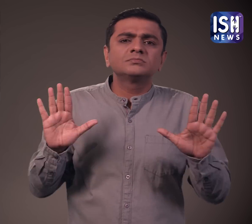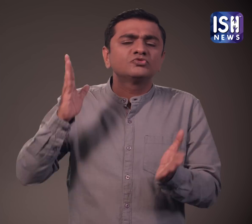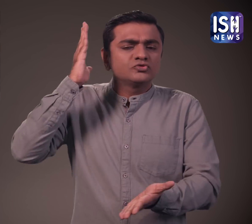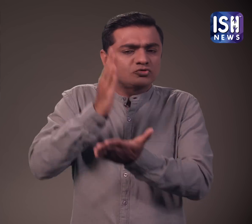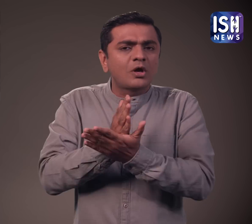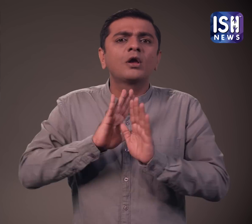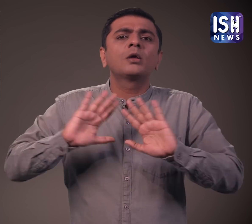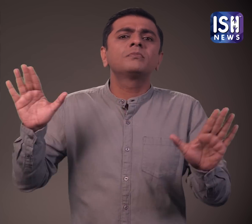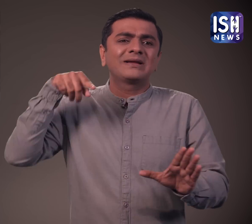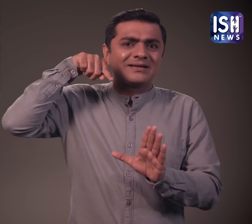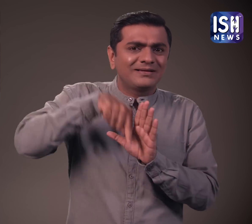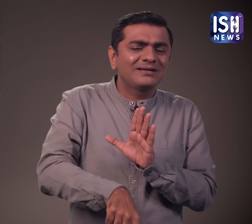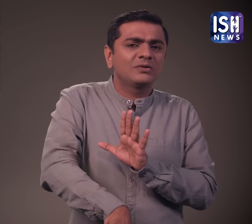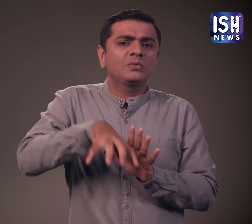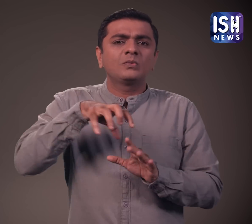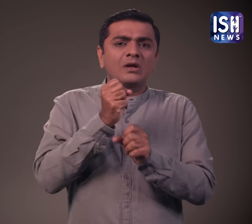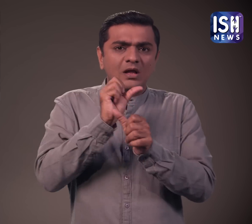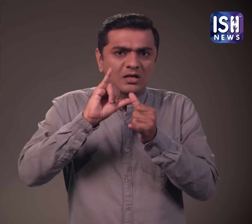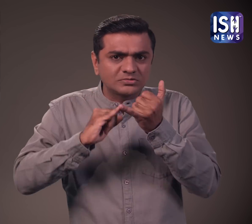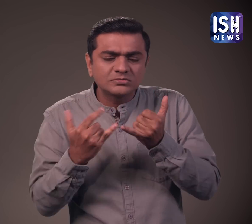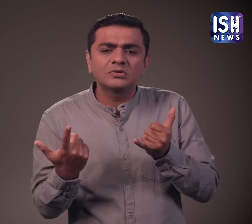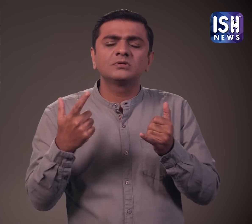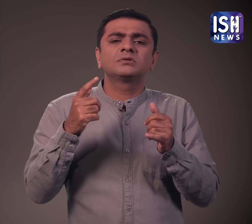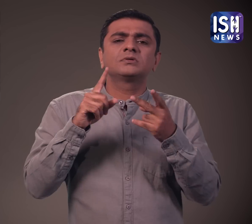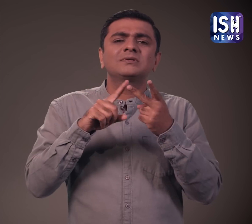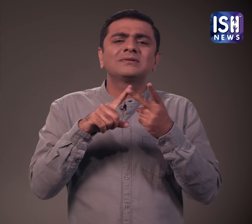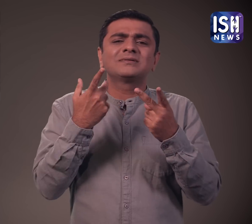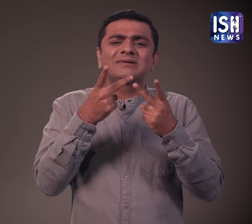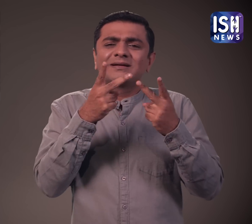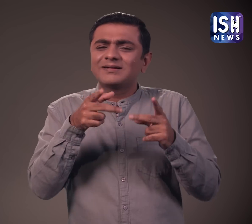उन्होंने गैस और तेल निकासी पर रोक लगाने की मांग की